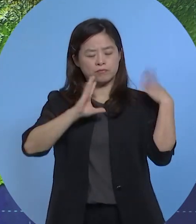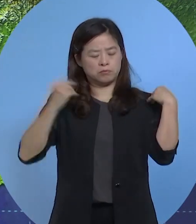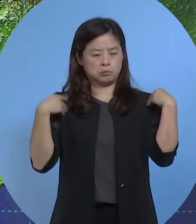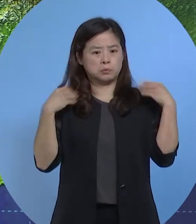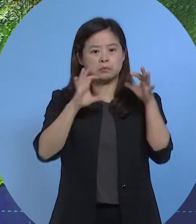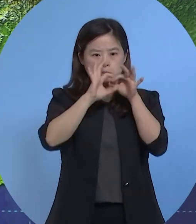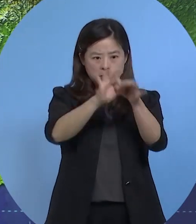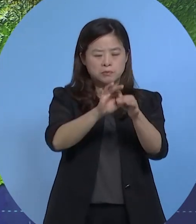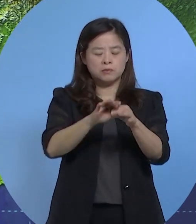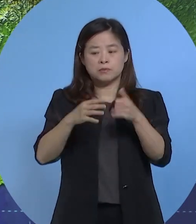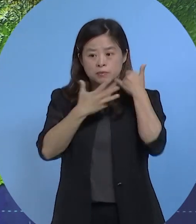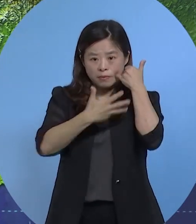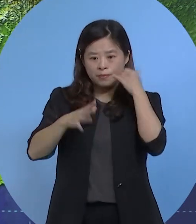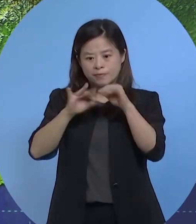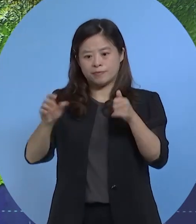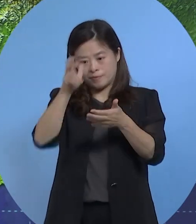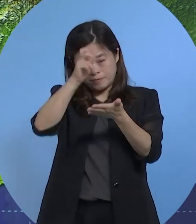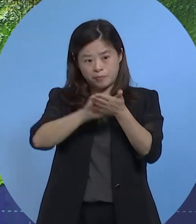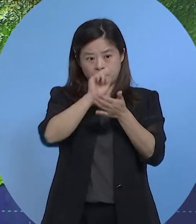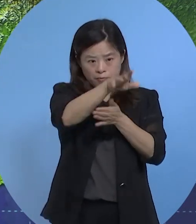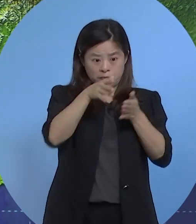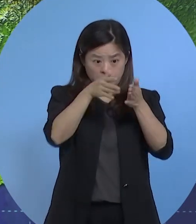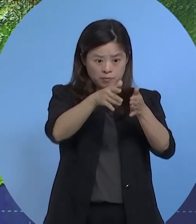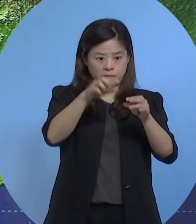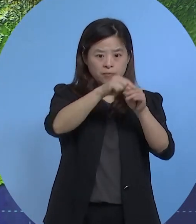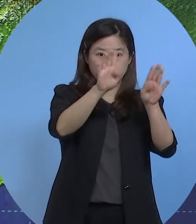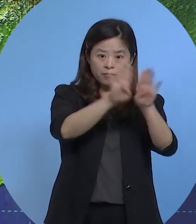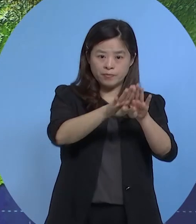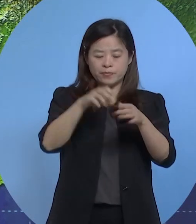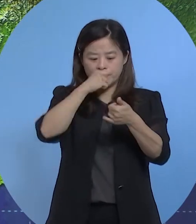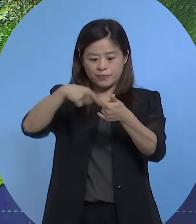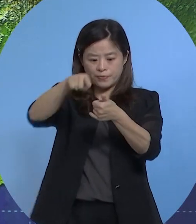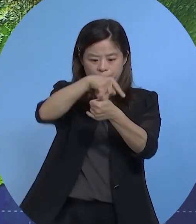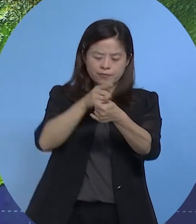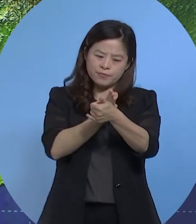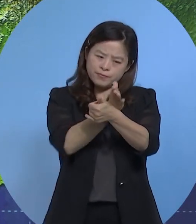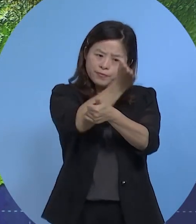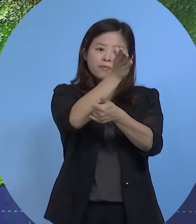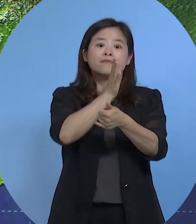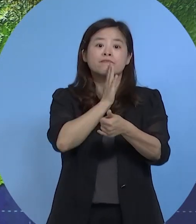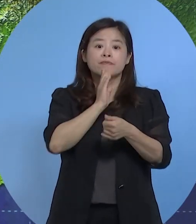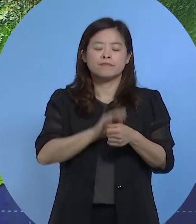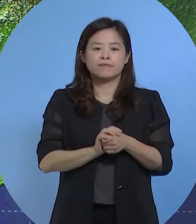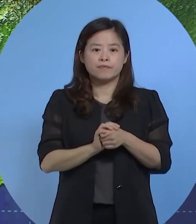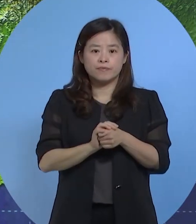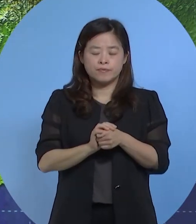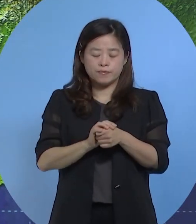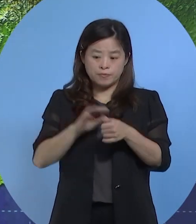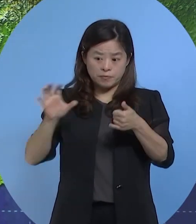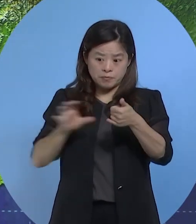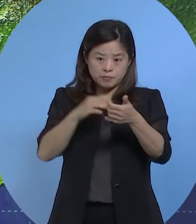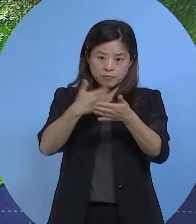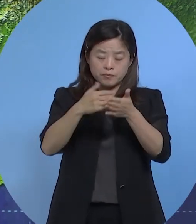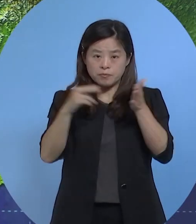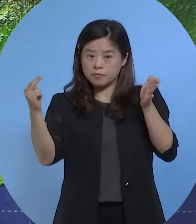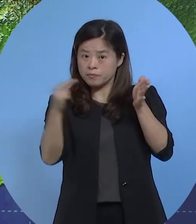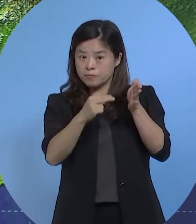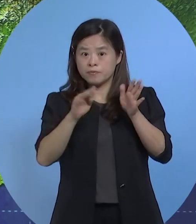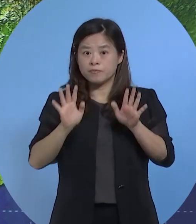布海上陆上台风警报警戒区包括金门以及台湾海峡北部从台风路径图上我们可以看到在